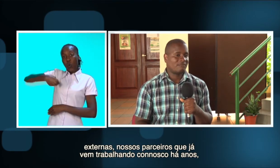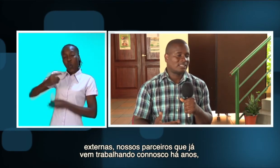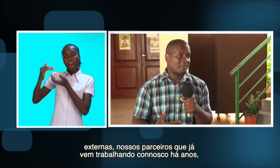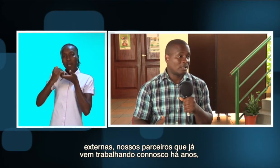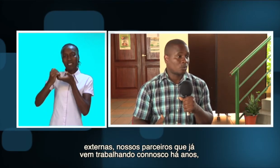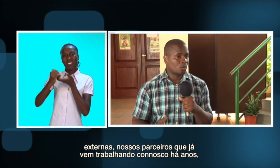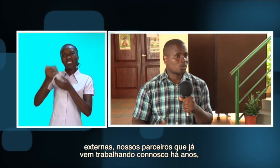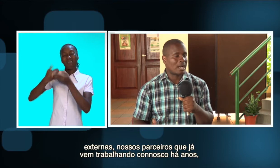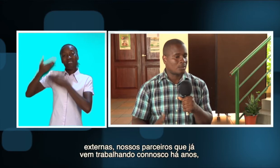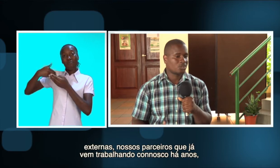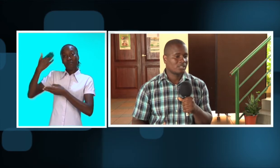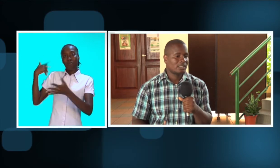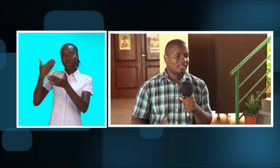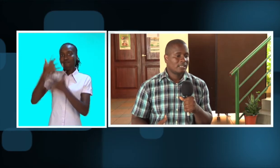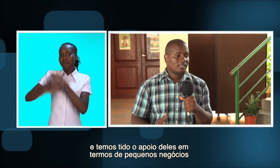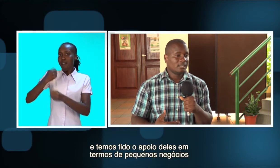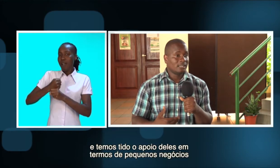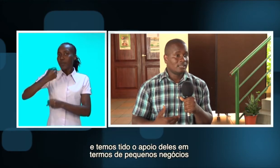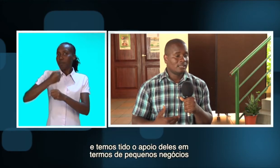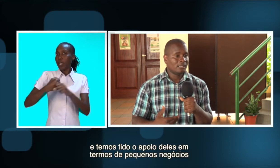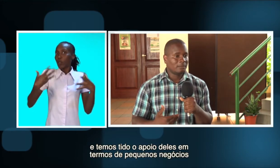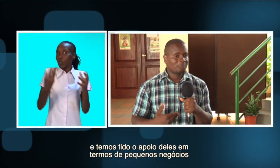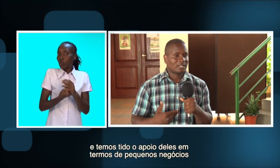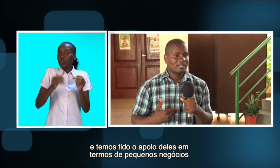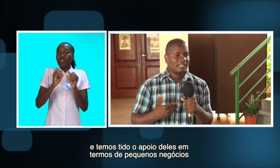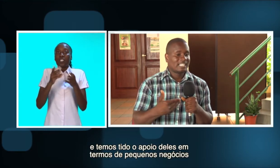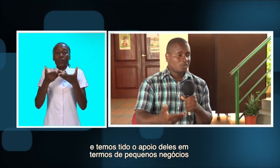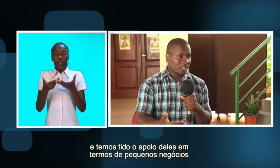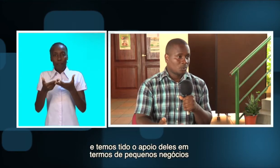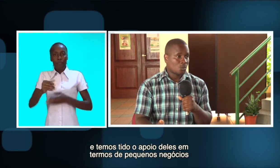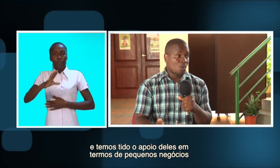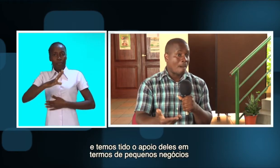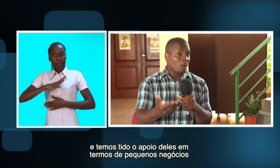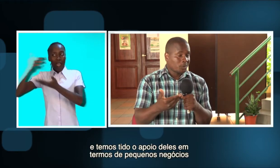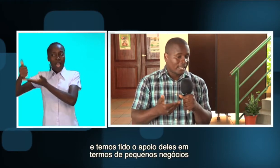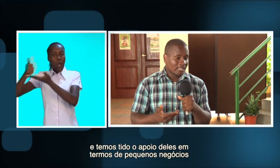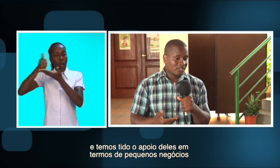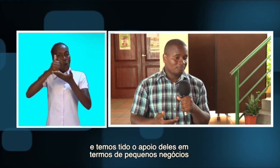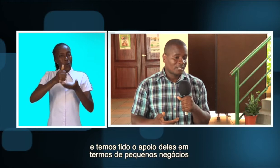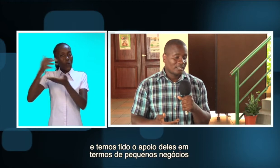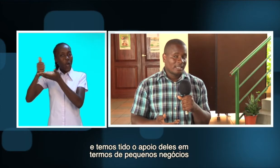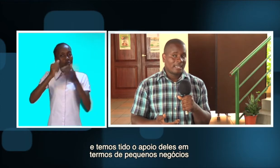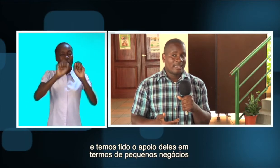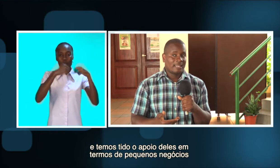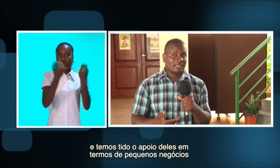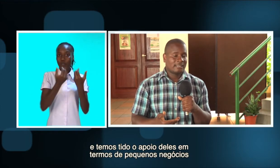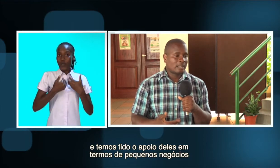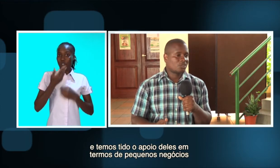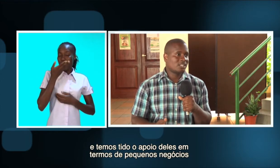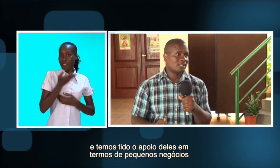vêm trabalhando conosco há anos, e temos tido o apoio deles em termos de